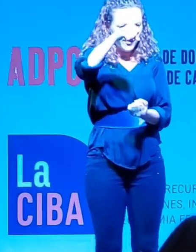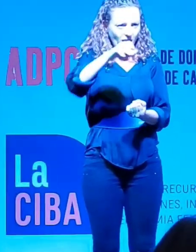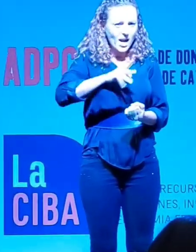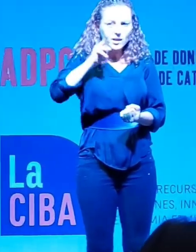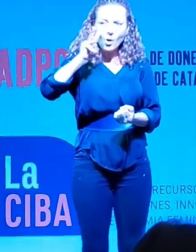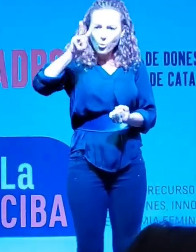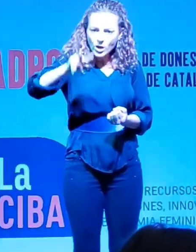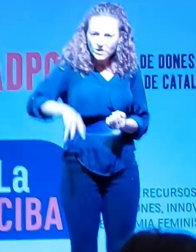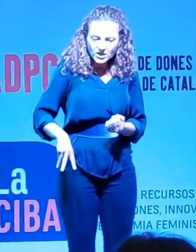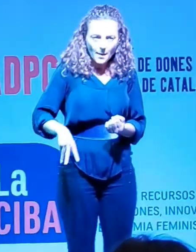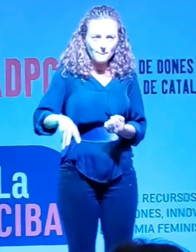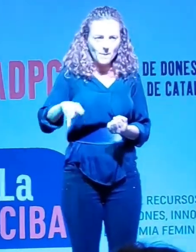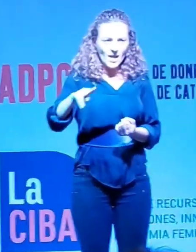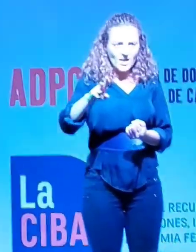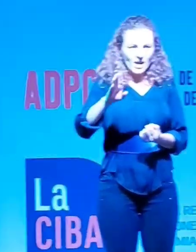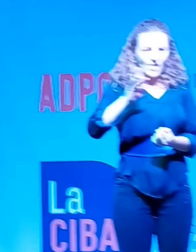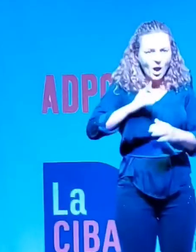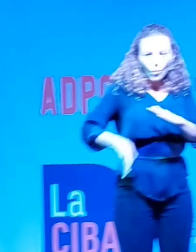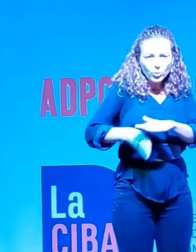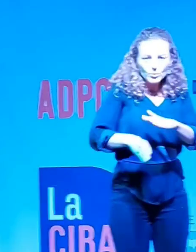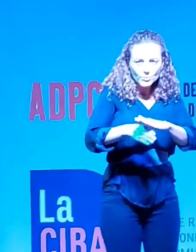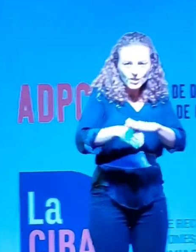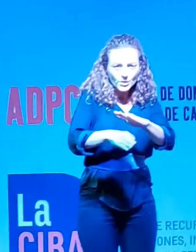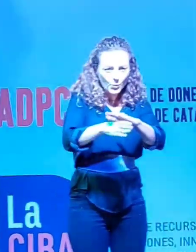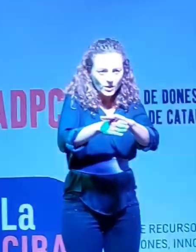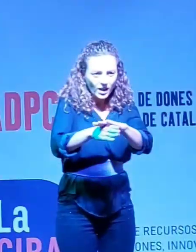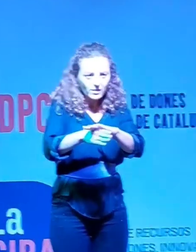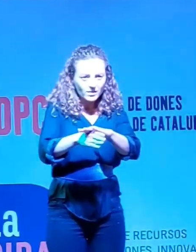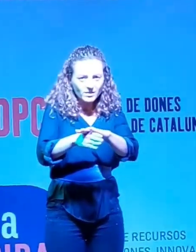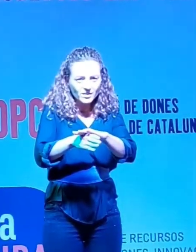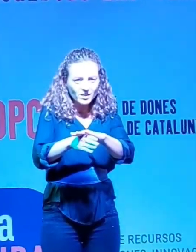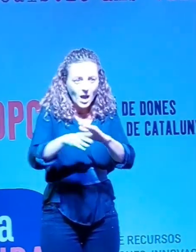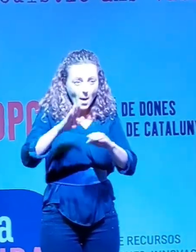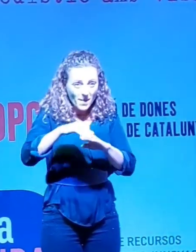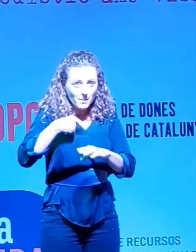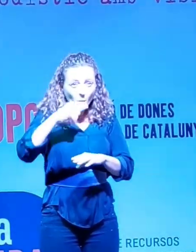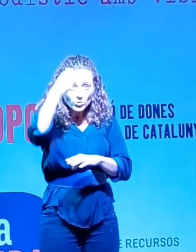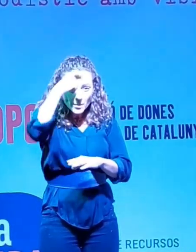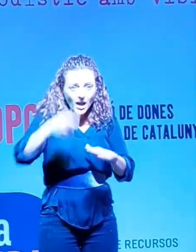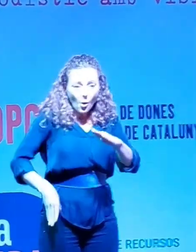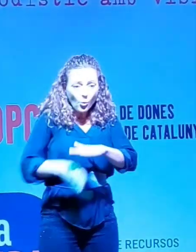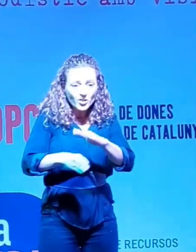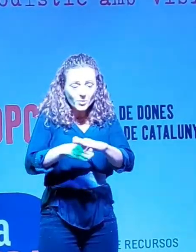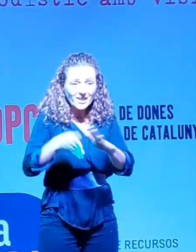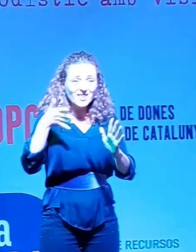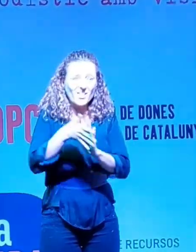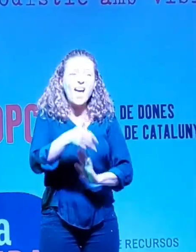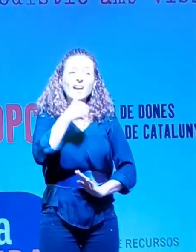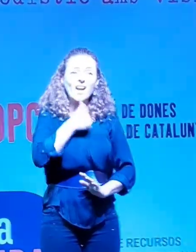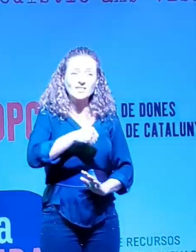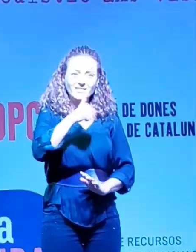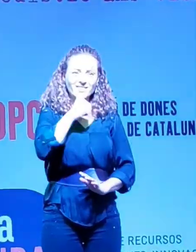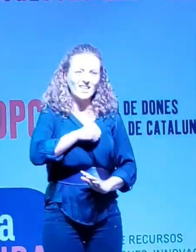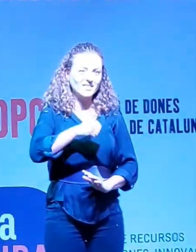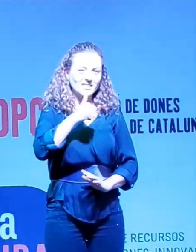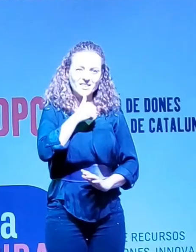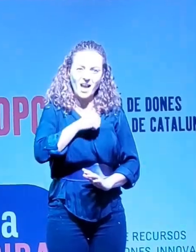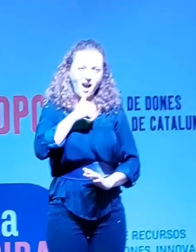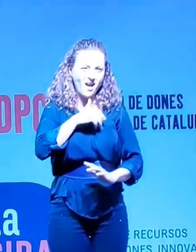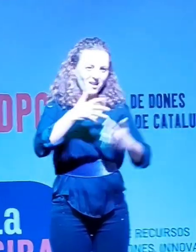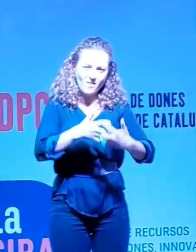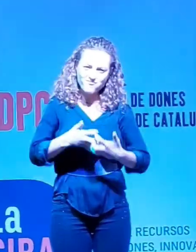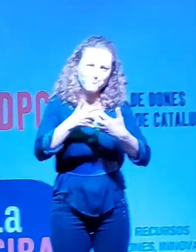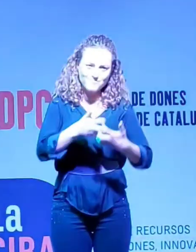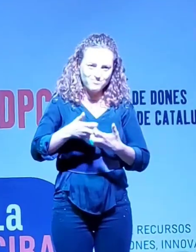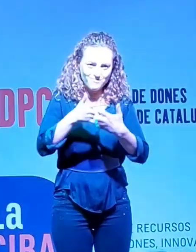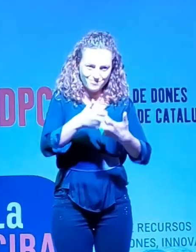reconeixement a la continuïtat, per mi continuïtat és resistència. I resistència a